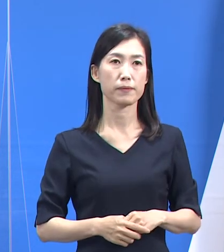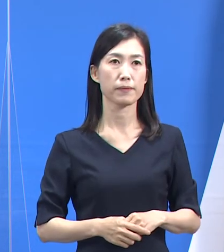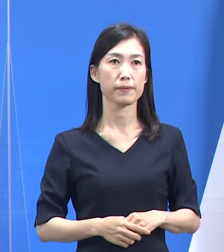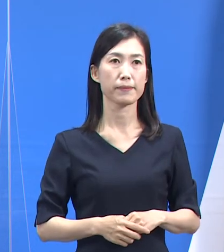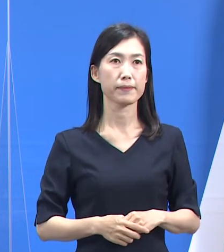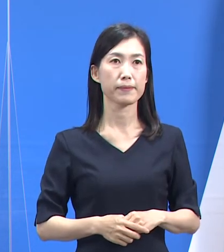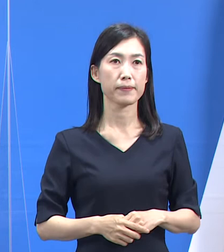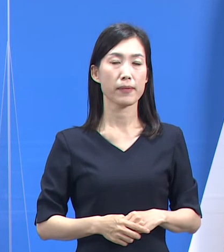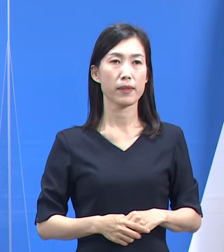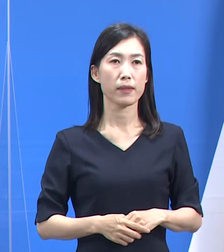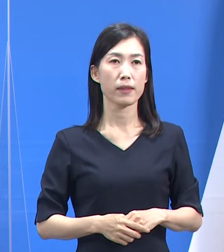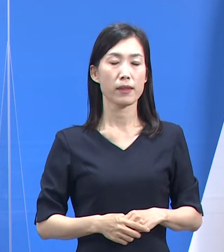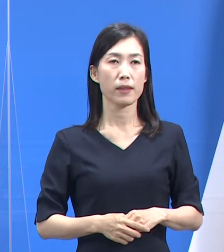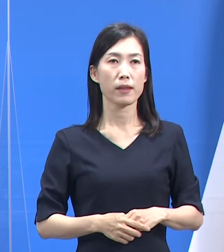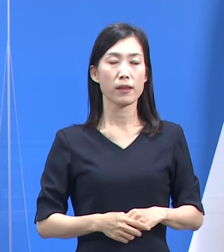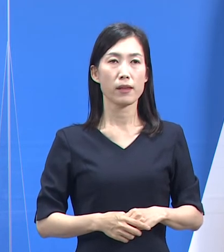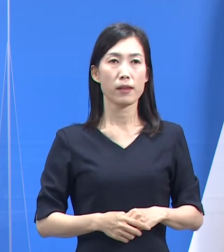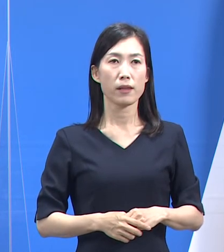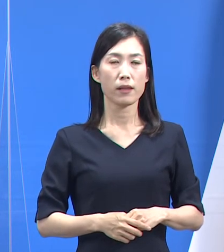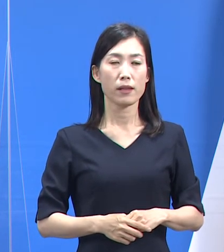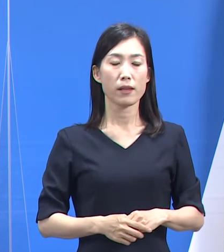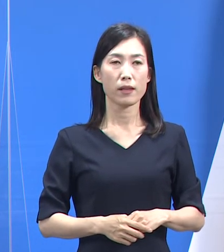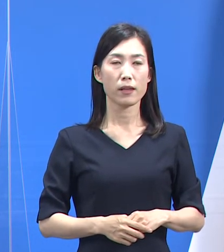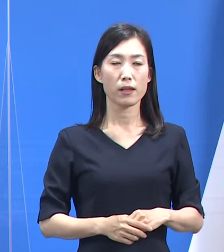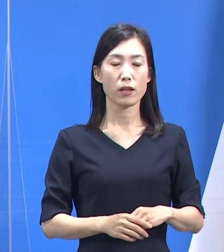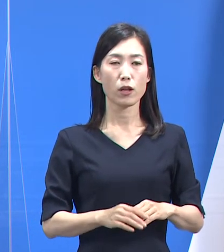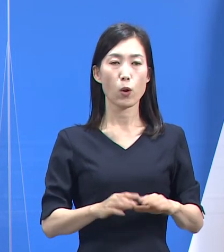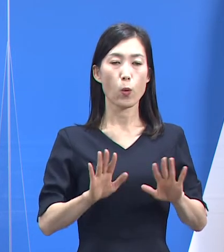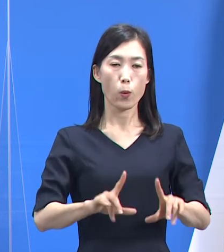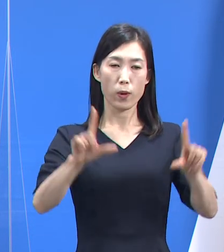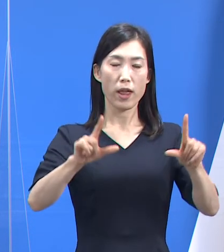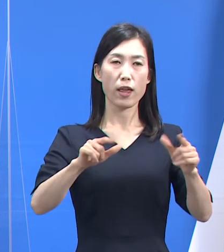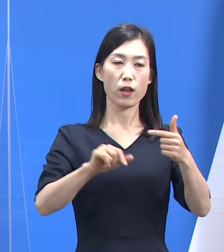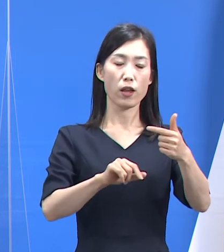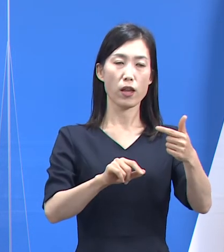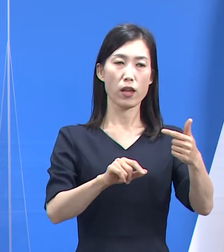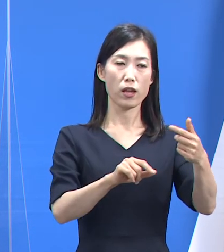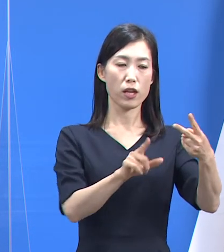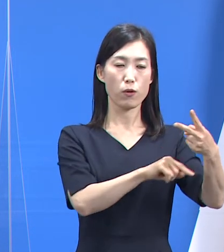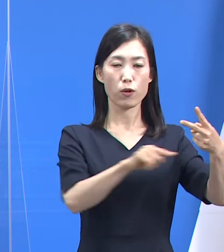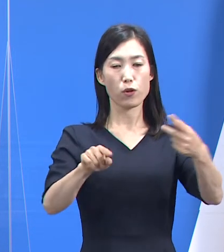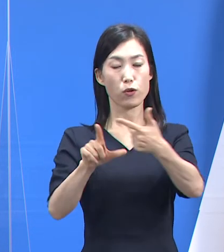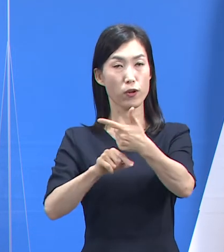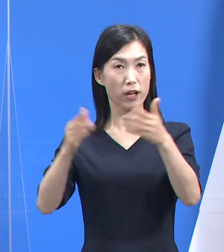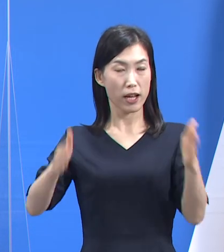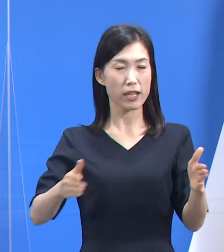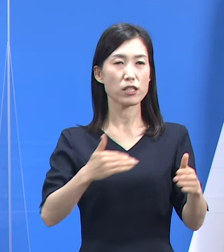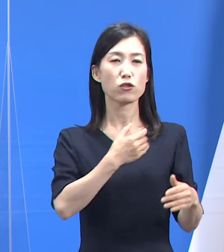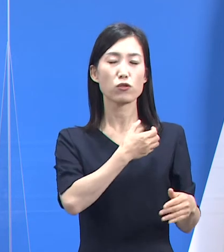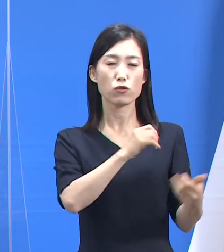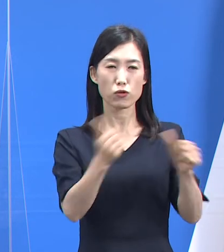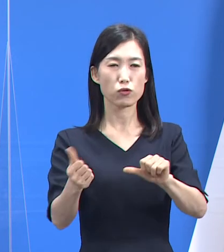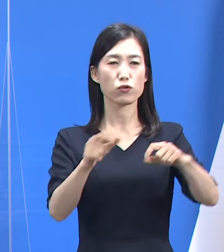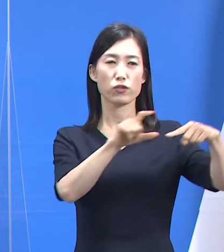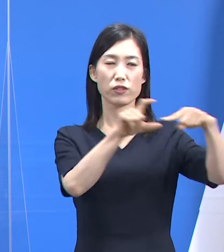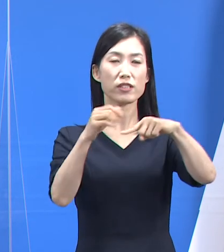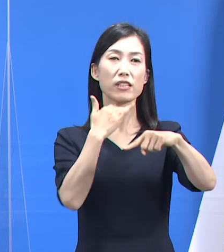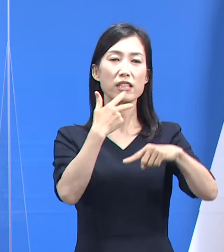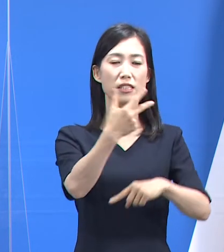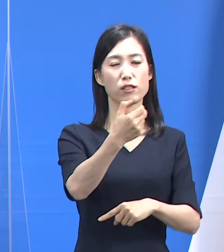해당 기간 도내 사망자 151명의 평균 연령은 79.6세였고